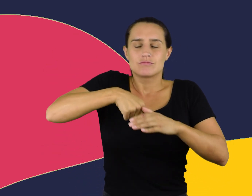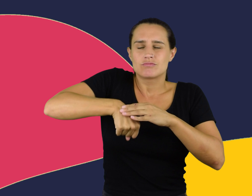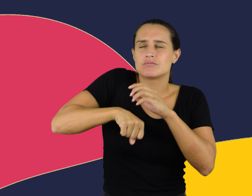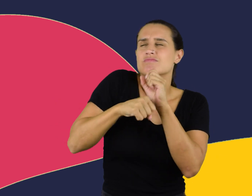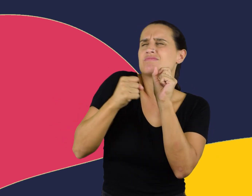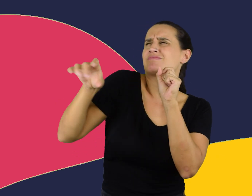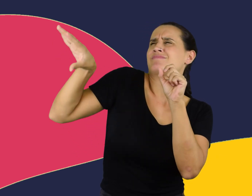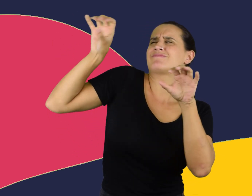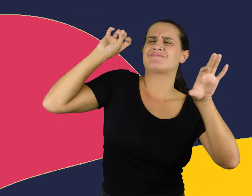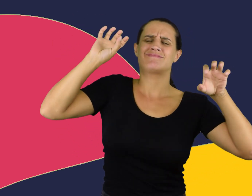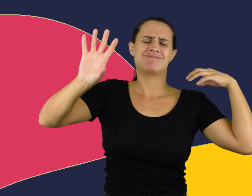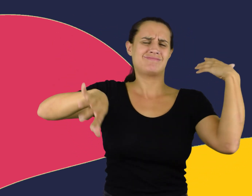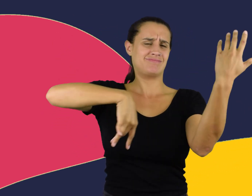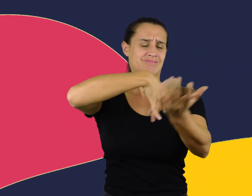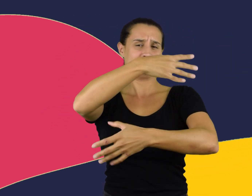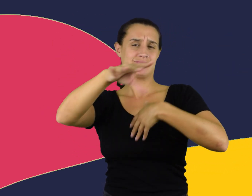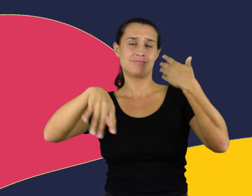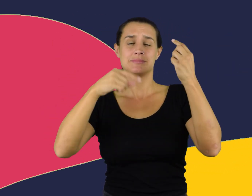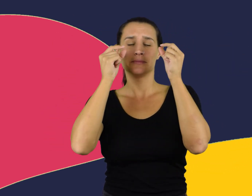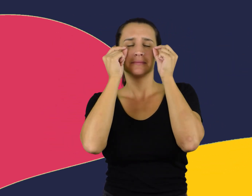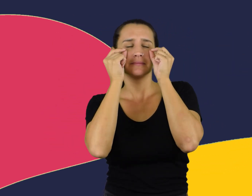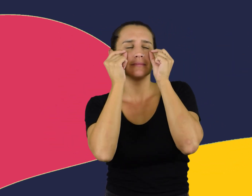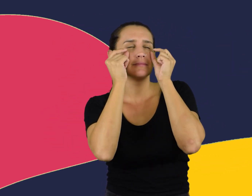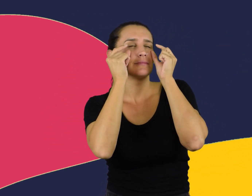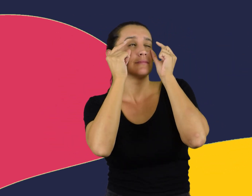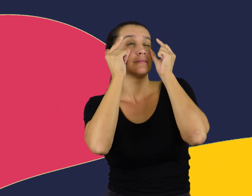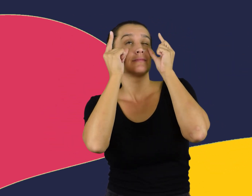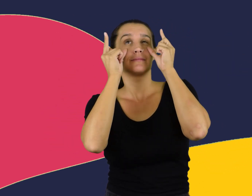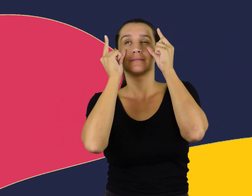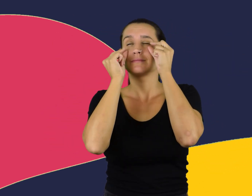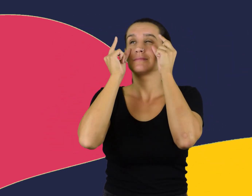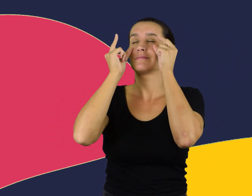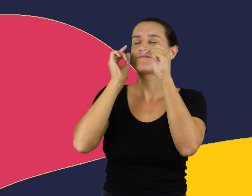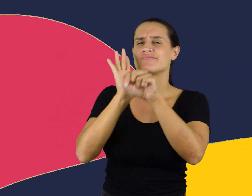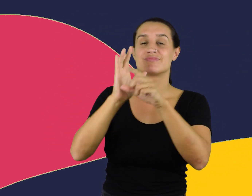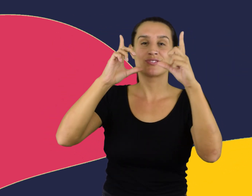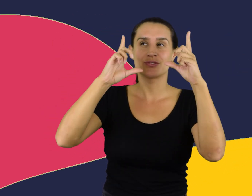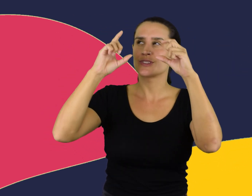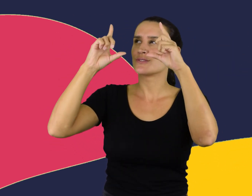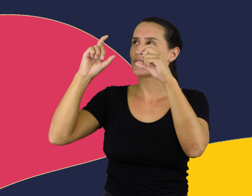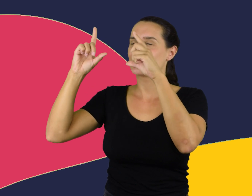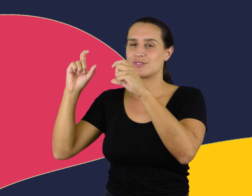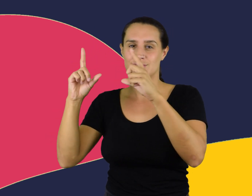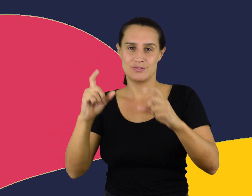Escuchamos al mundo con todo su alboroto. Los párpados suben y los ojos tiran fotos.